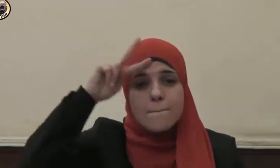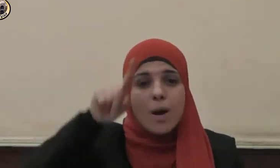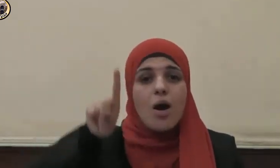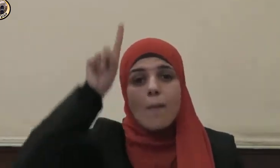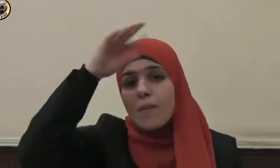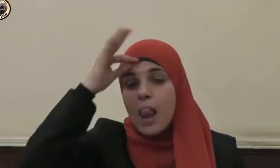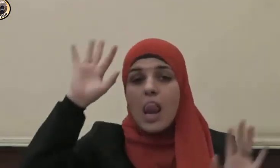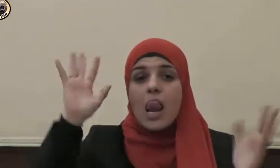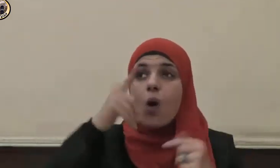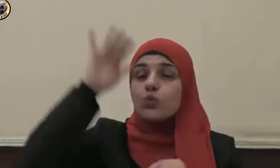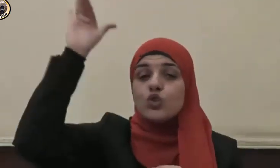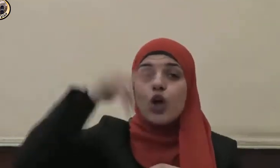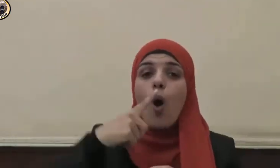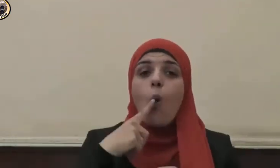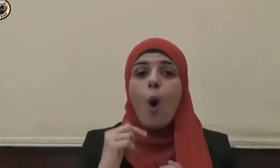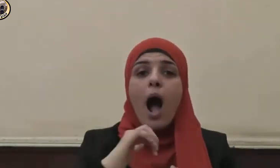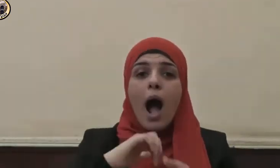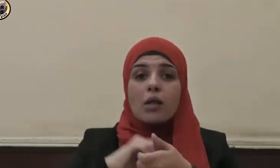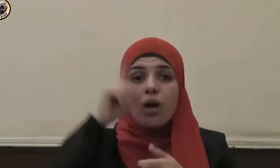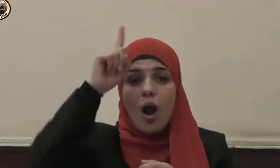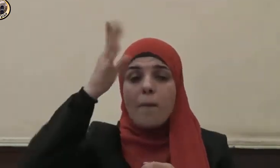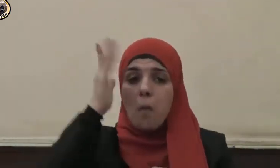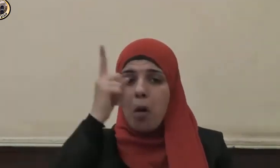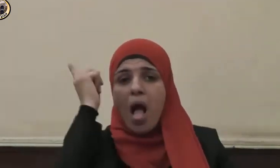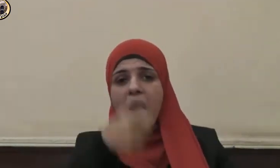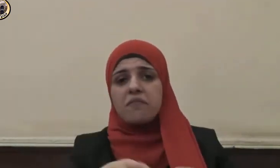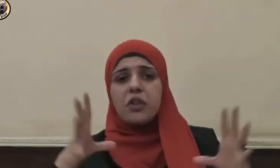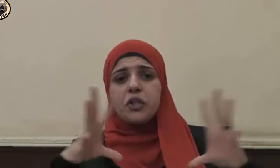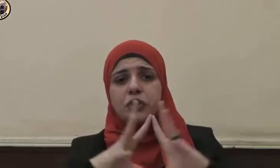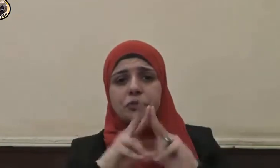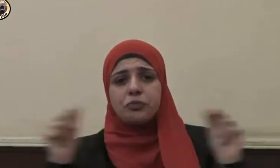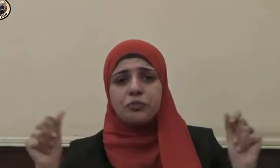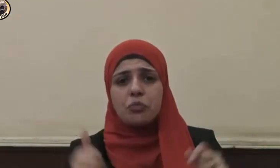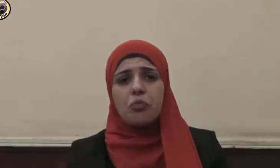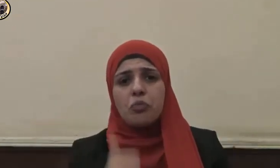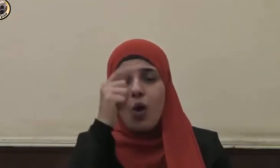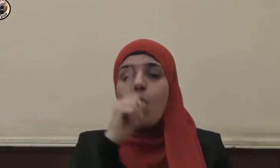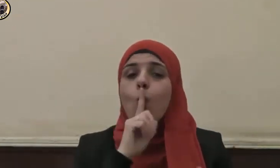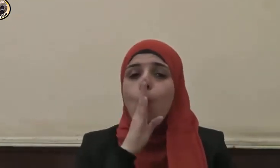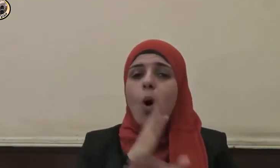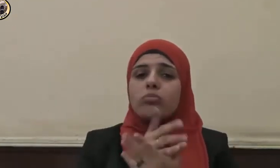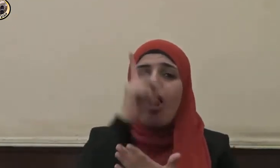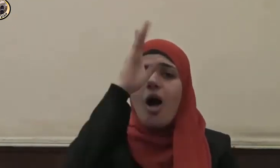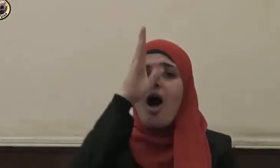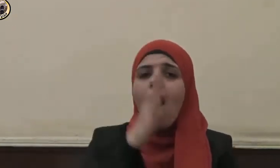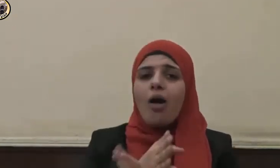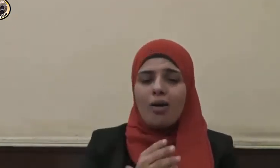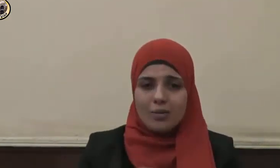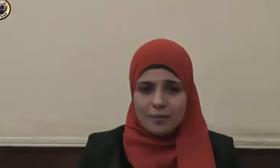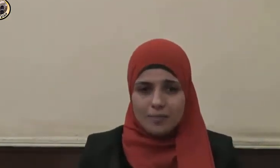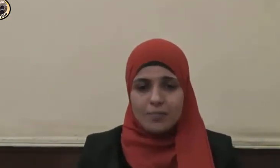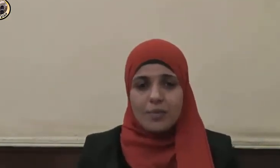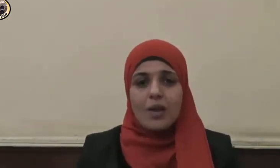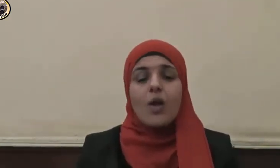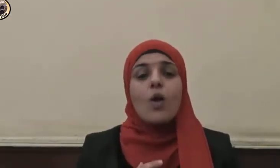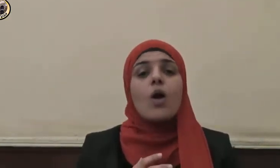ربي جعله دكاء وكان وعد ربي حقا ولقد ضرب لنا نبينا